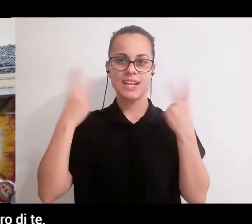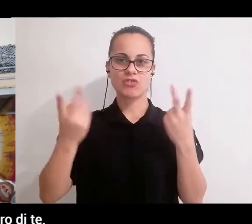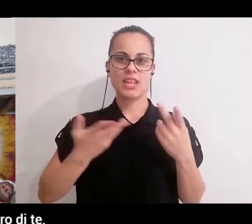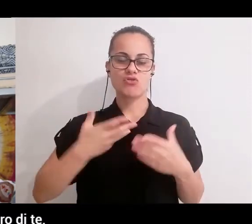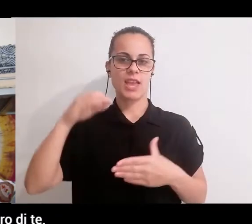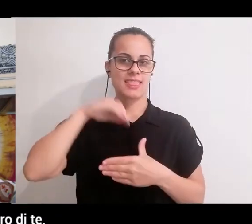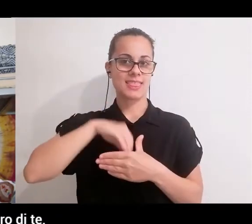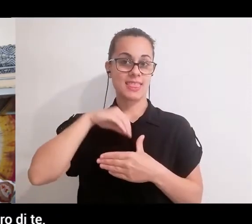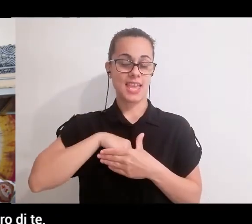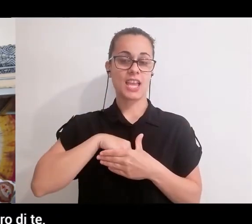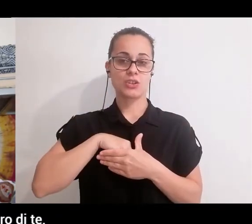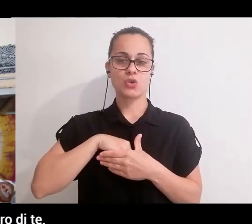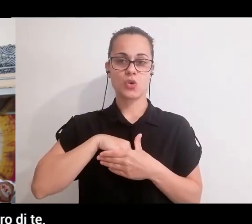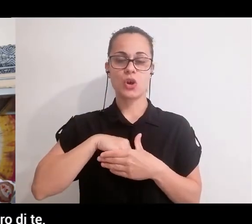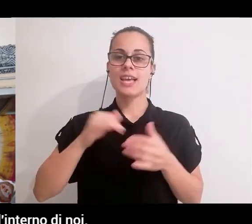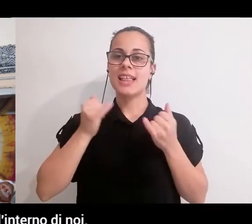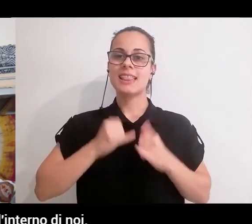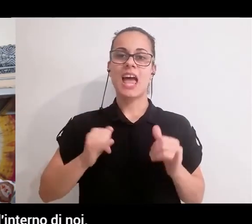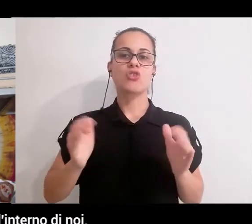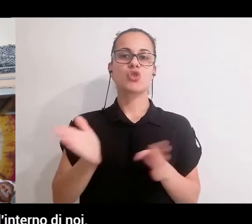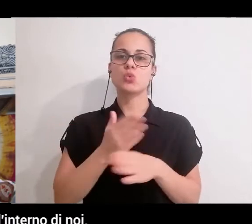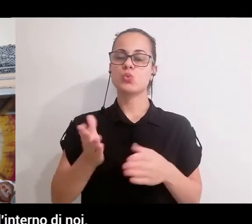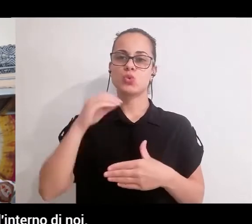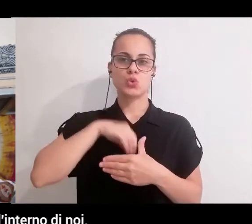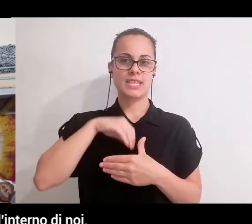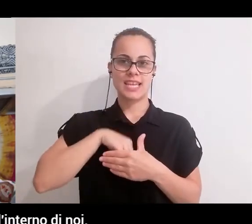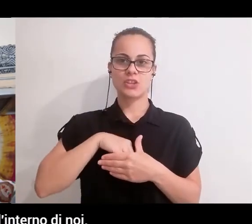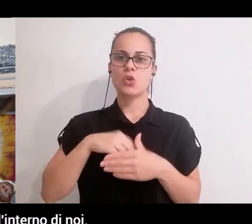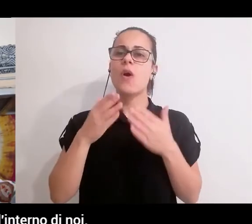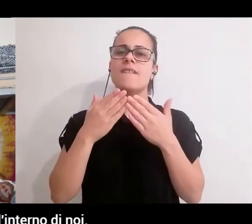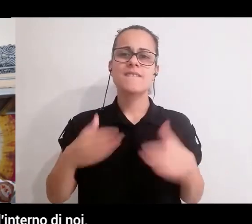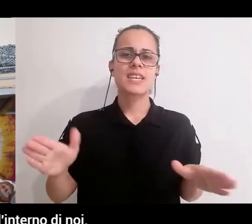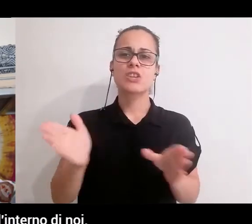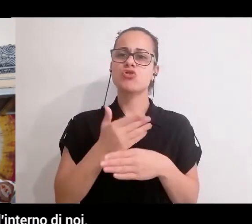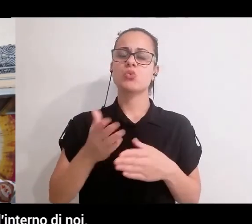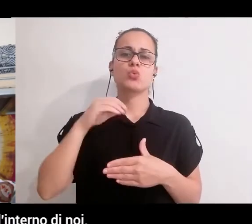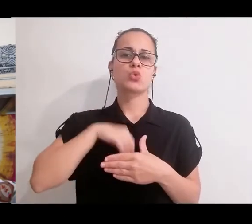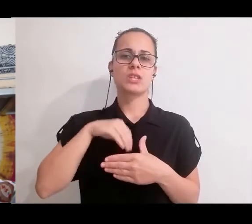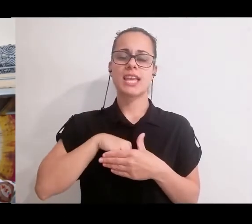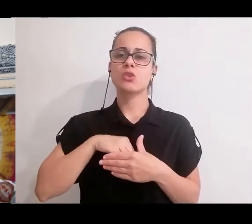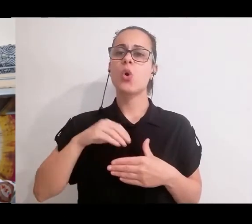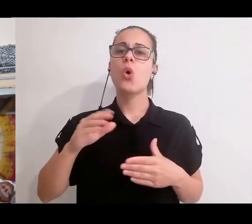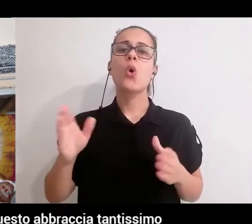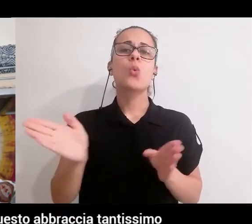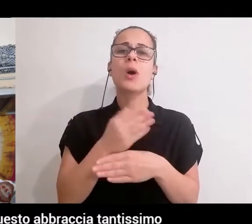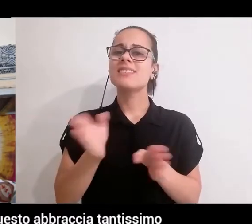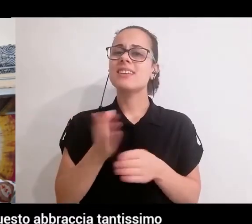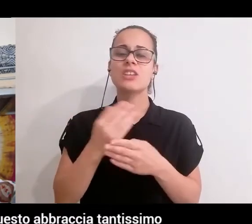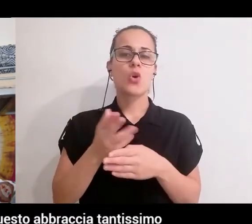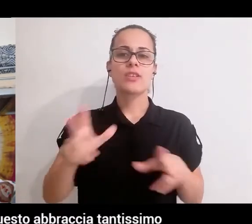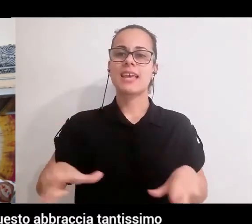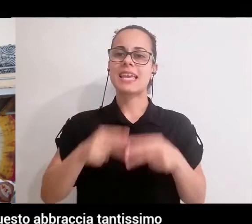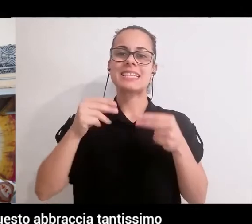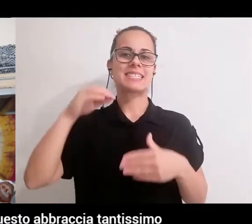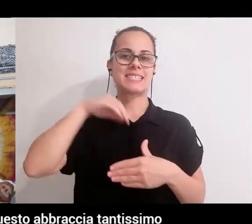tutto nasce dentro di te, tutto finisce dentro di te. E' vero che tutto energeticamente parte all'interno di noi. Per quanto